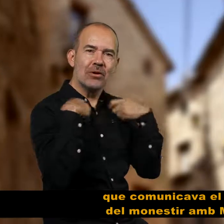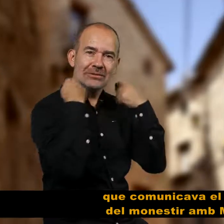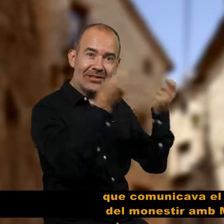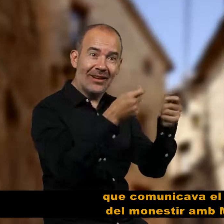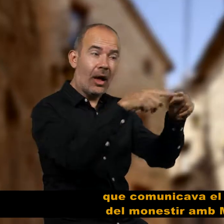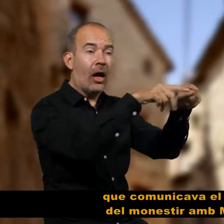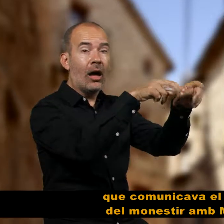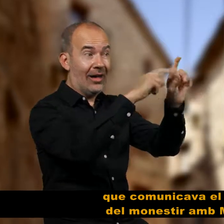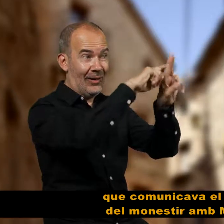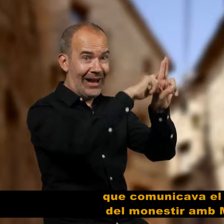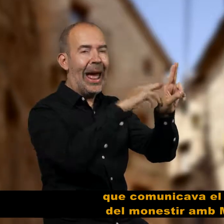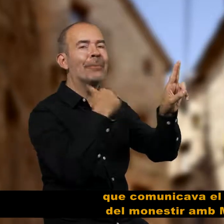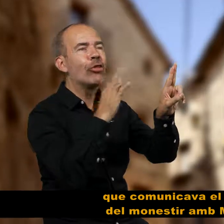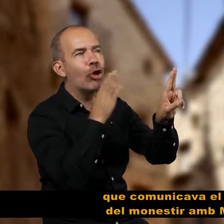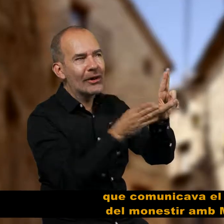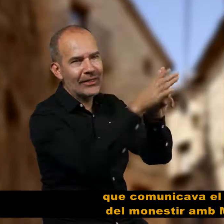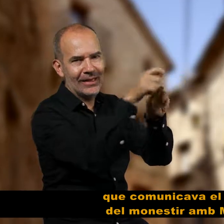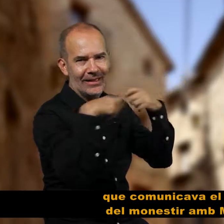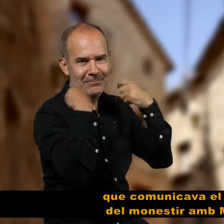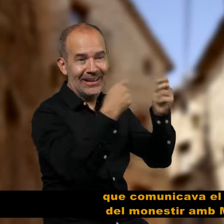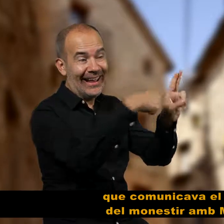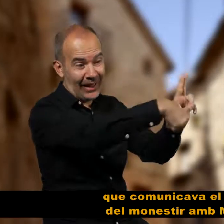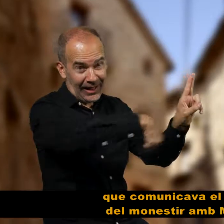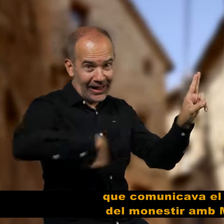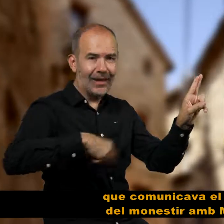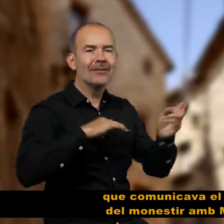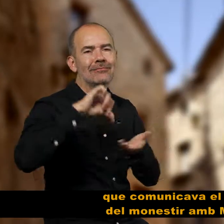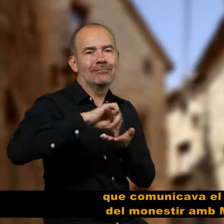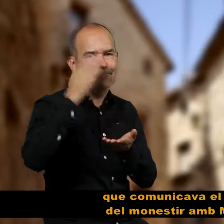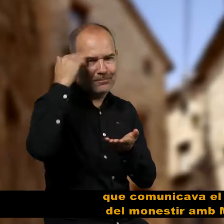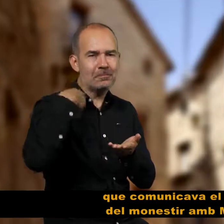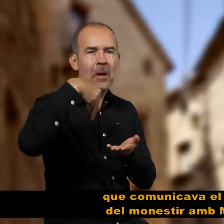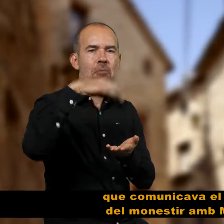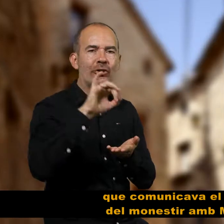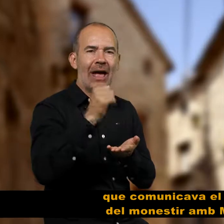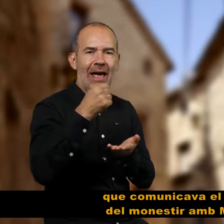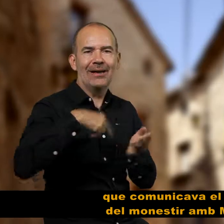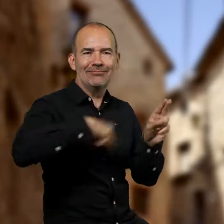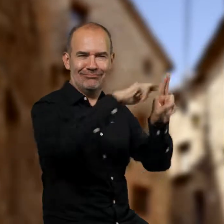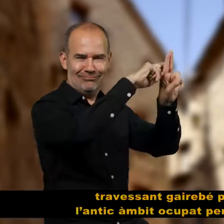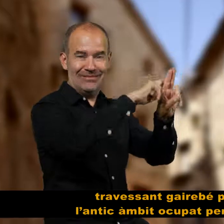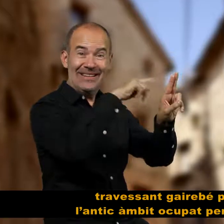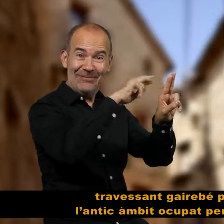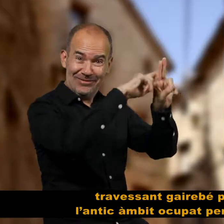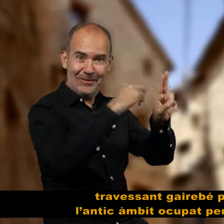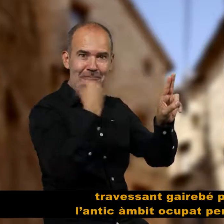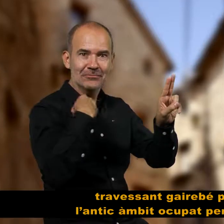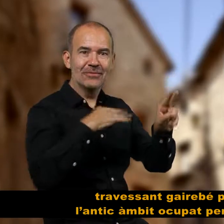travessant gairebé pel mig l'antic àmbit ocupat per l'Estany, donaria a entendre que en aquest moment ja s'havia